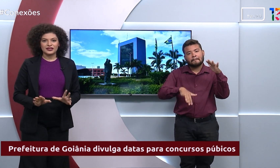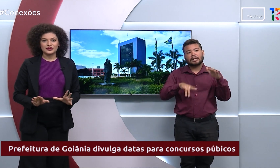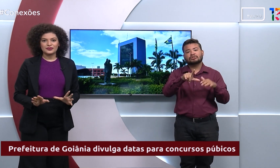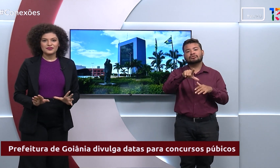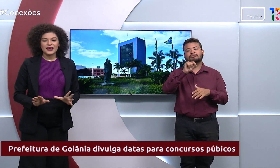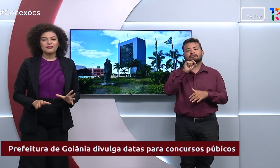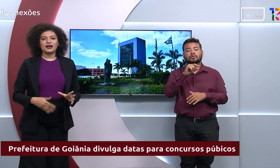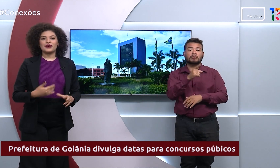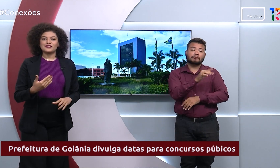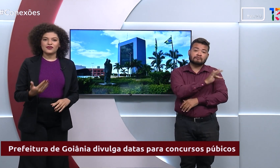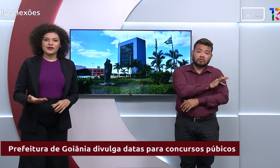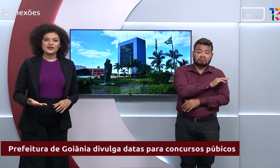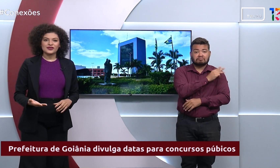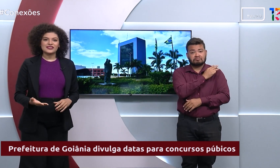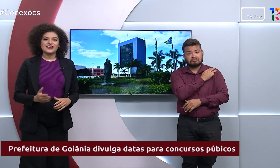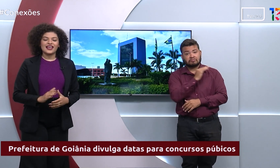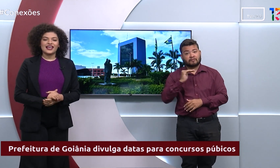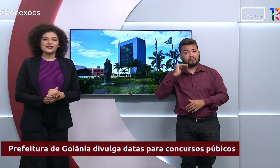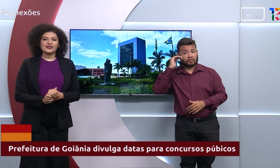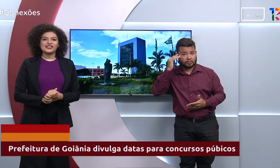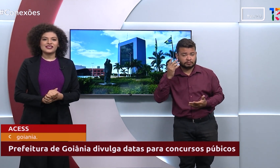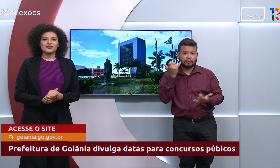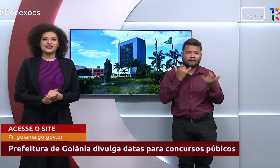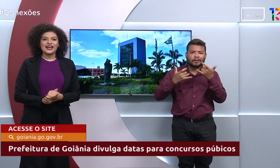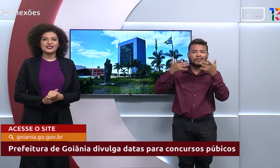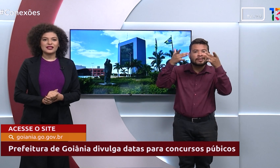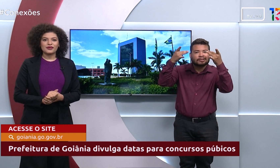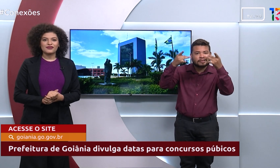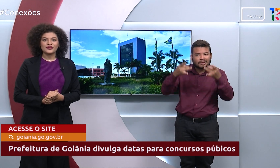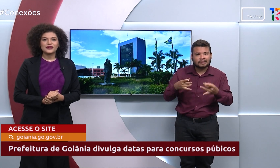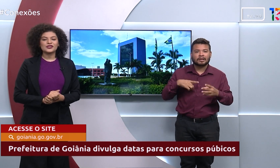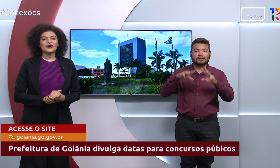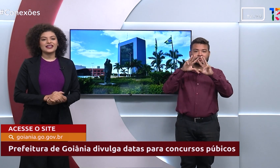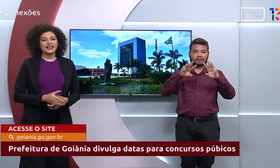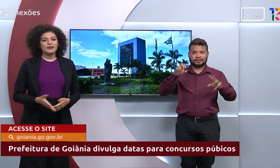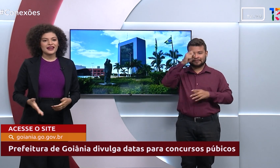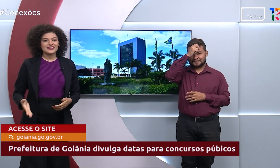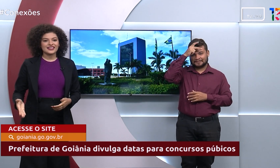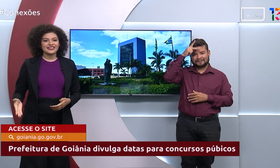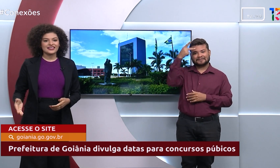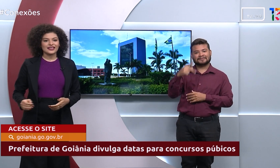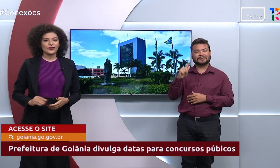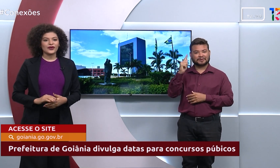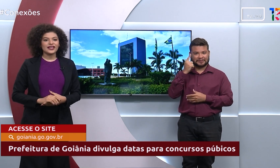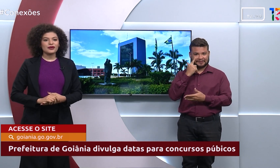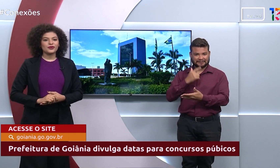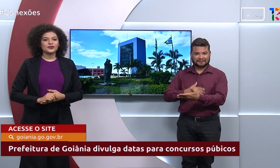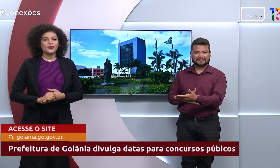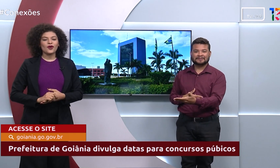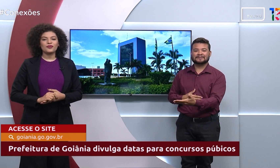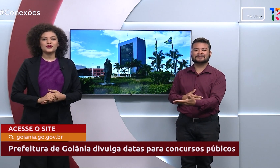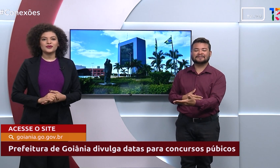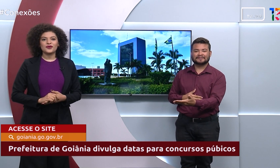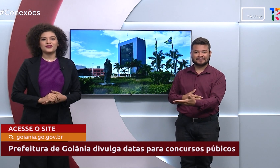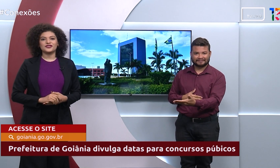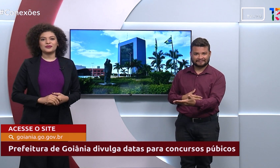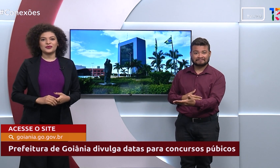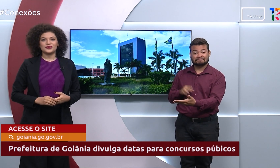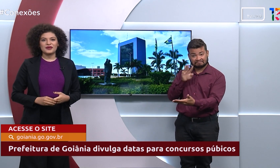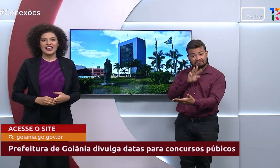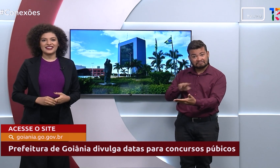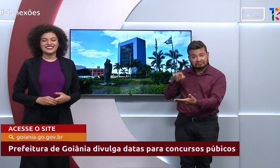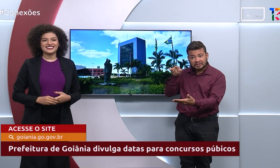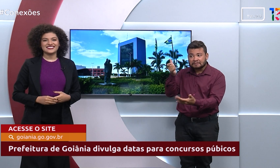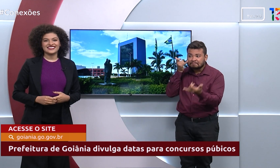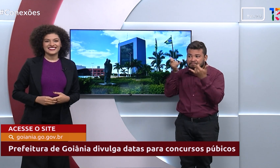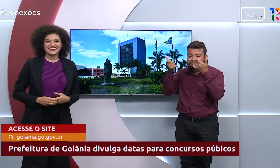escolhido. Para mais informações, é só acessar o site da Prefeitura de Goiânia que aparece aqui na tela, goiania.gov.gov